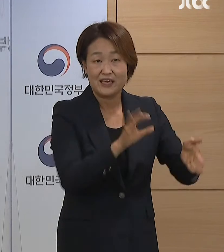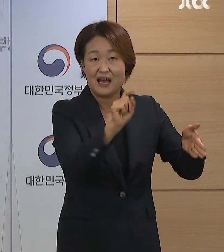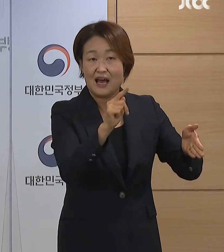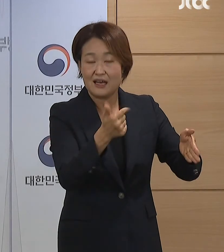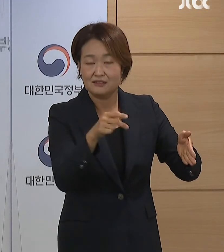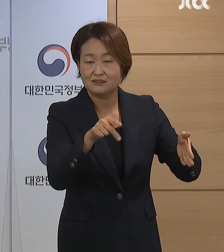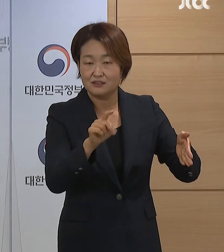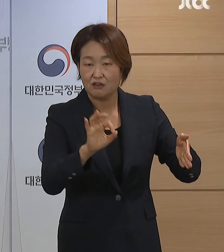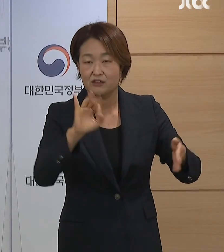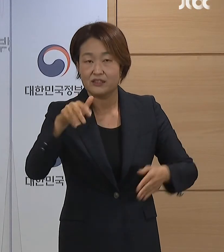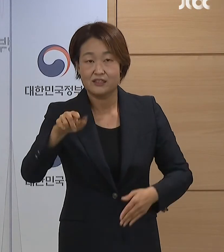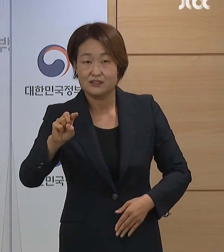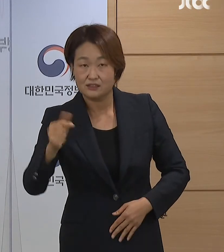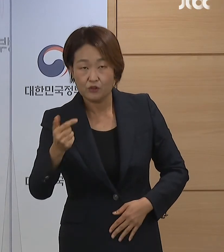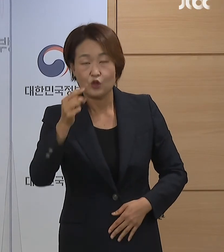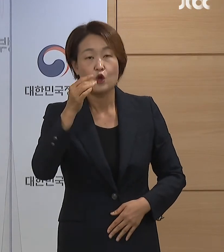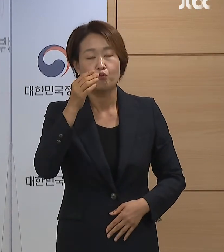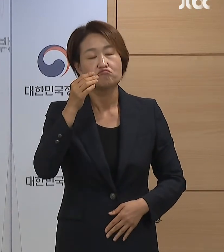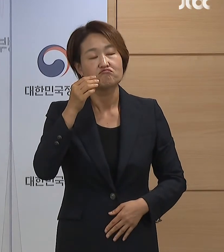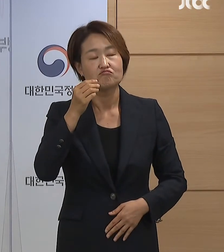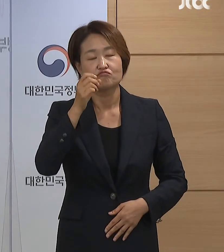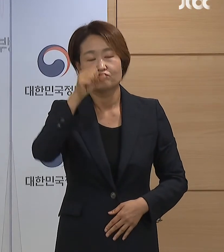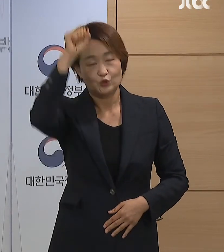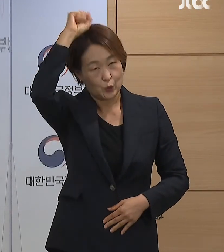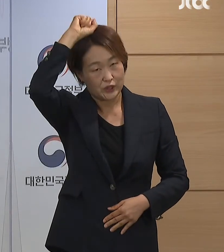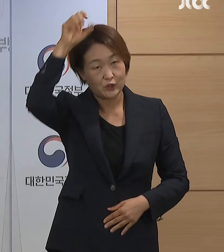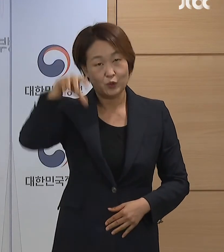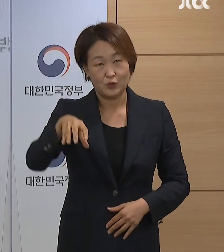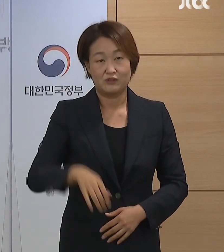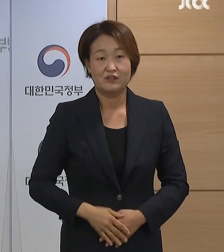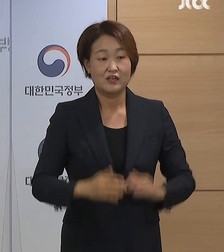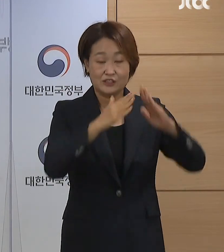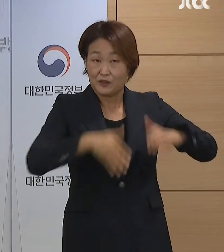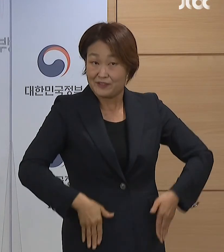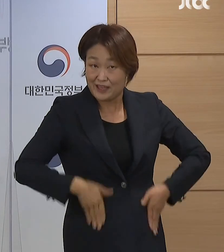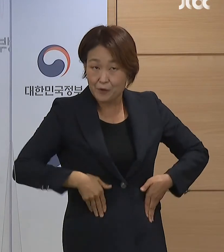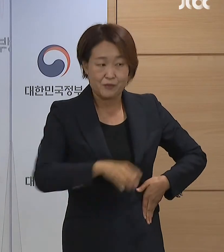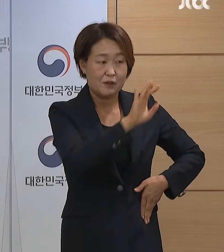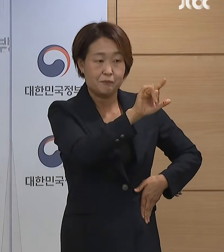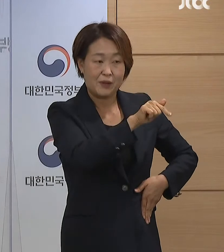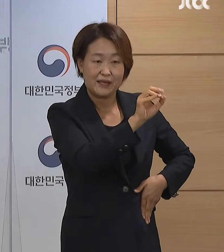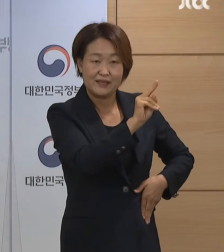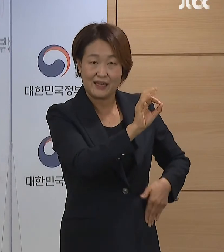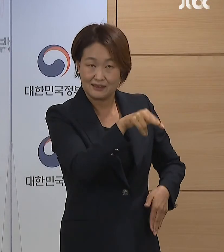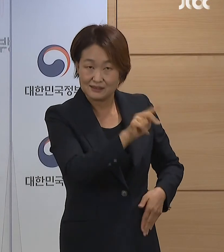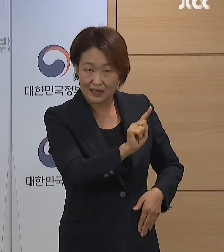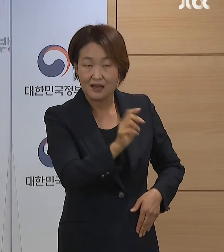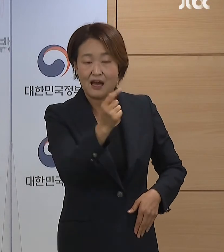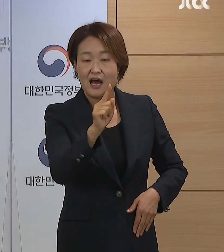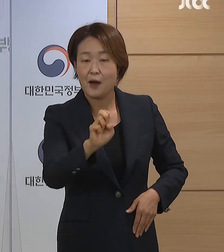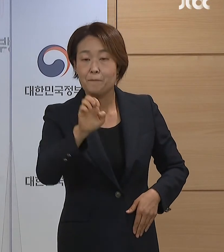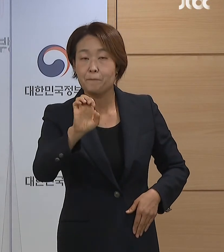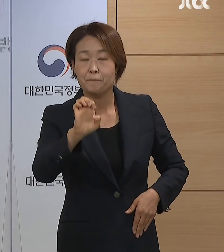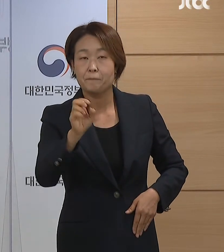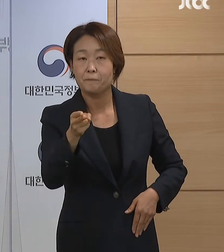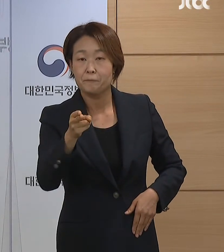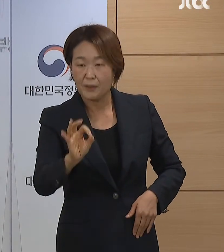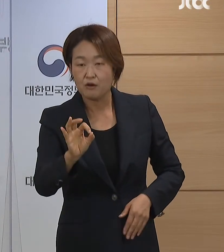이천, 화성, 용인휴게소입니다. 전남지역은 백양사, 한평천지,